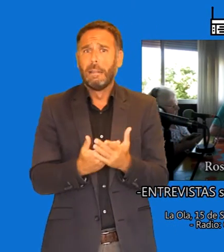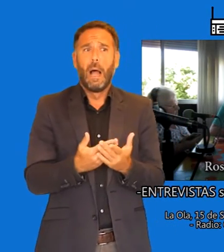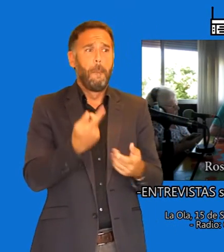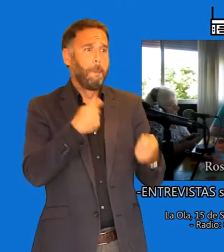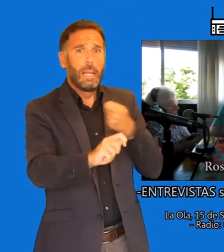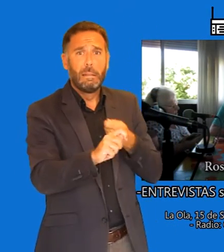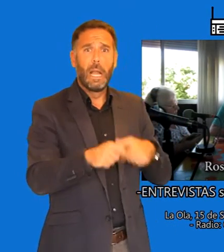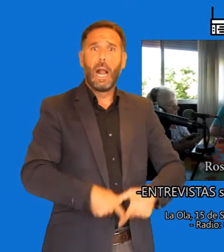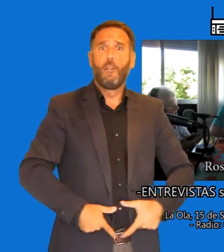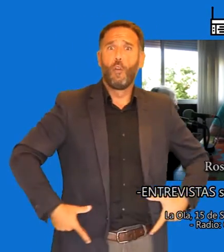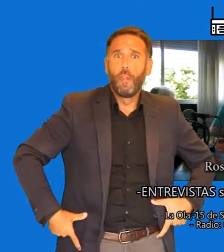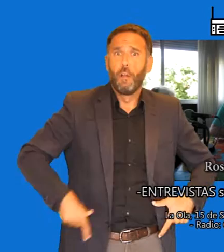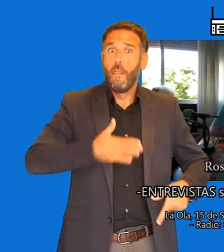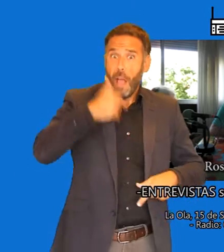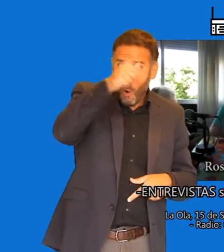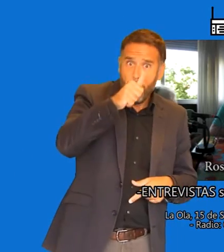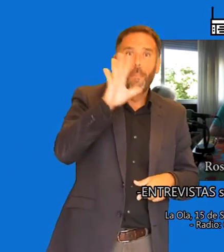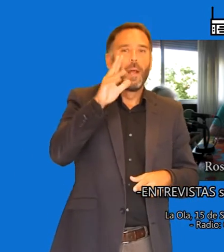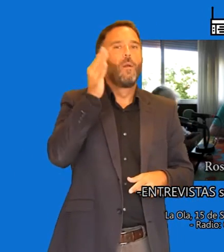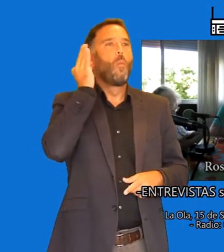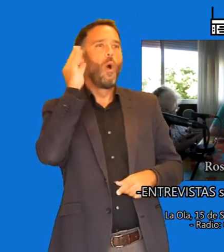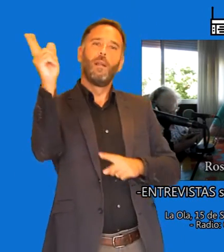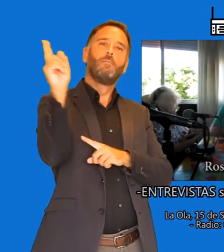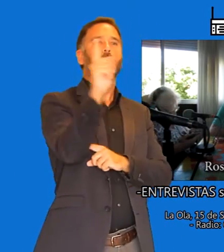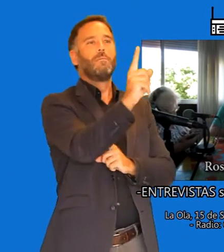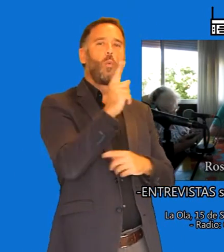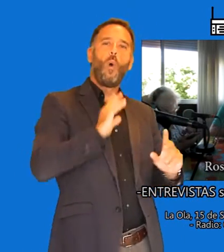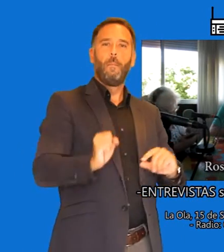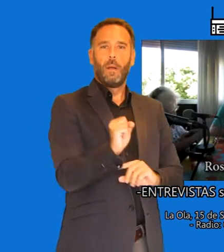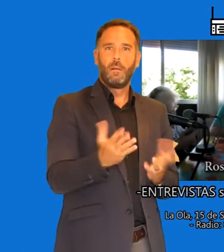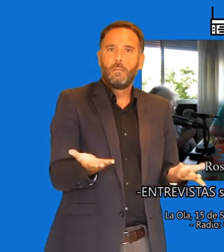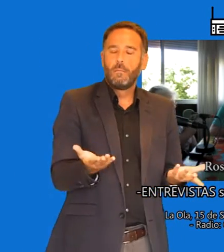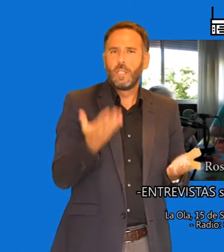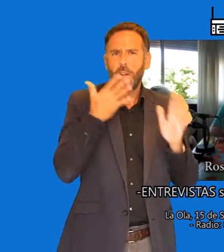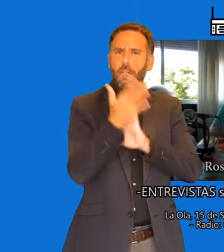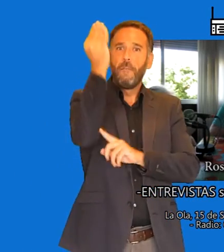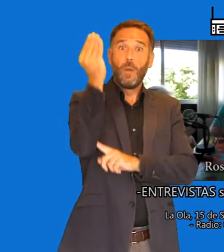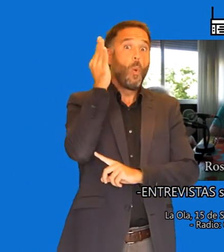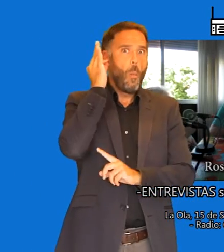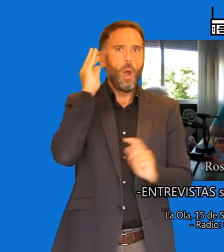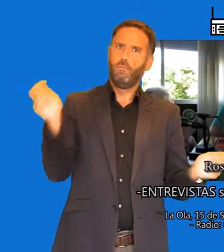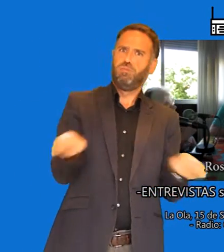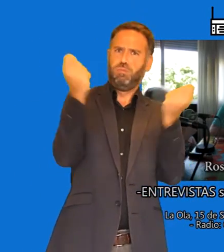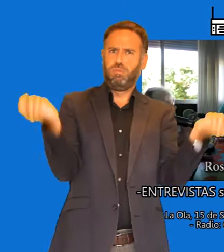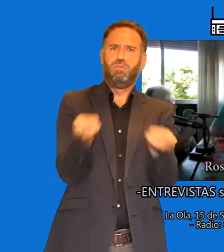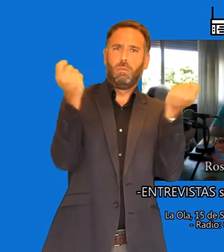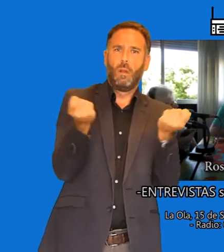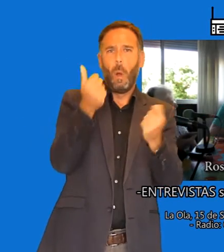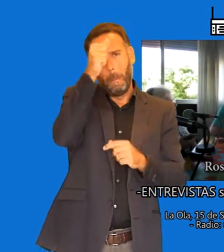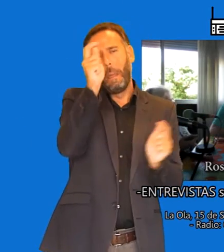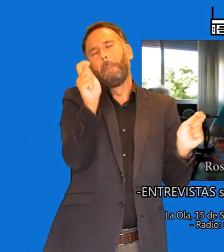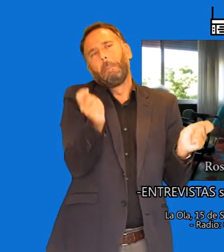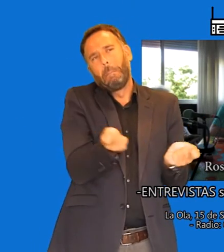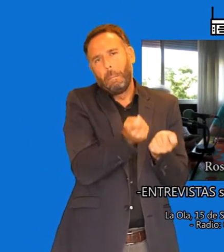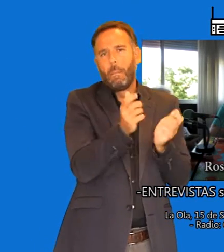sí. Entonces, claro, se potencia más la figura de la mujer, más que el hombre. Pero ha existido